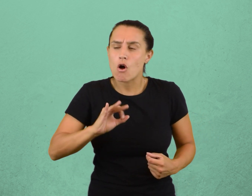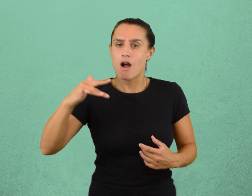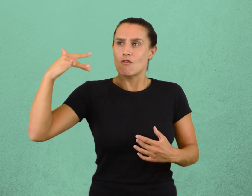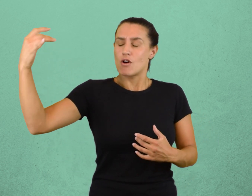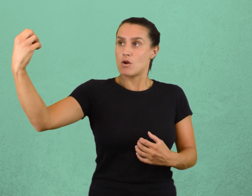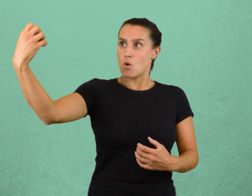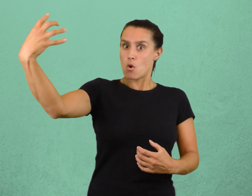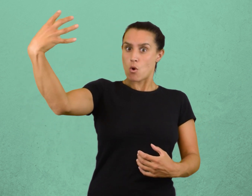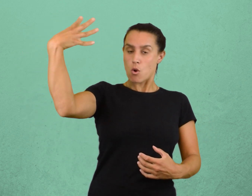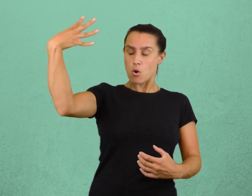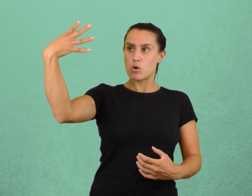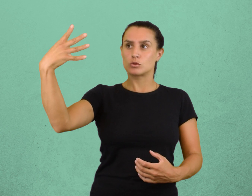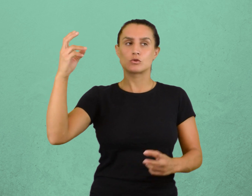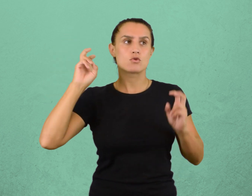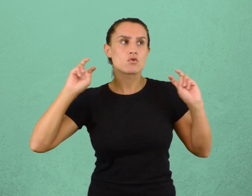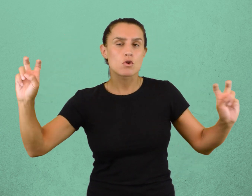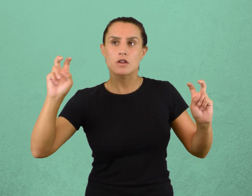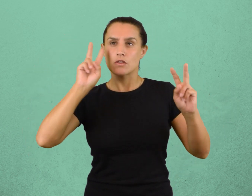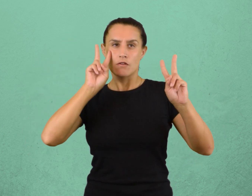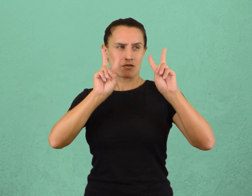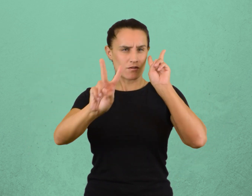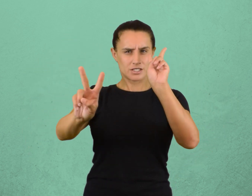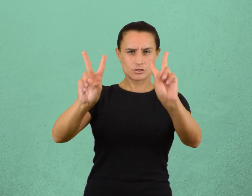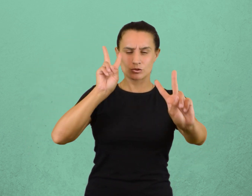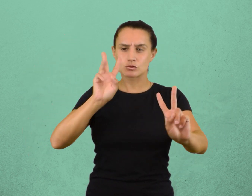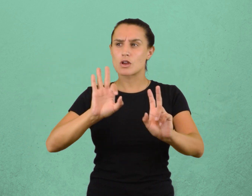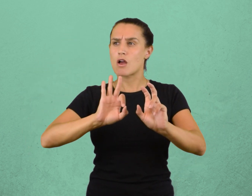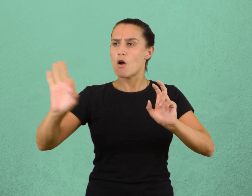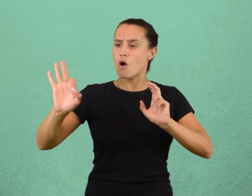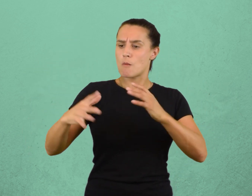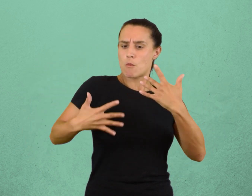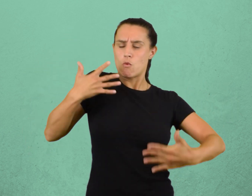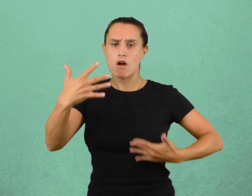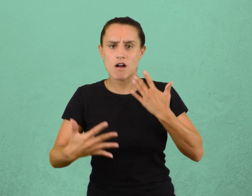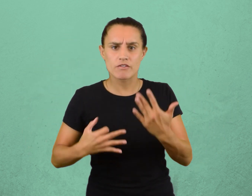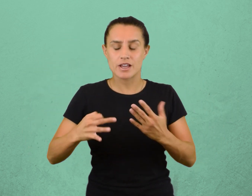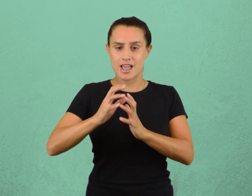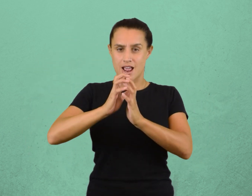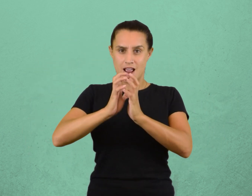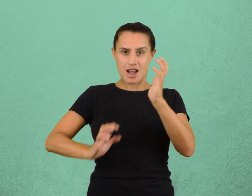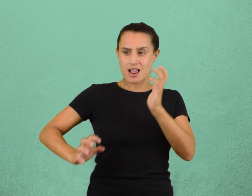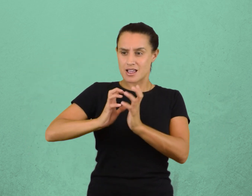sonoro, químico, mecánico, eléctrico,